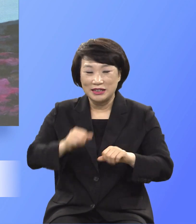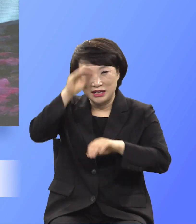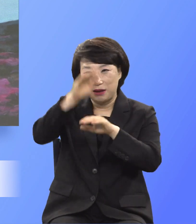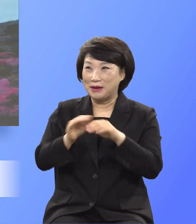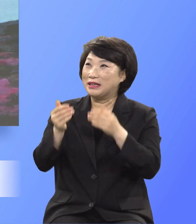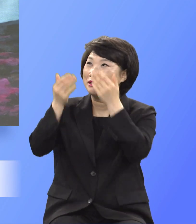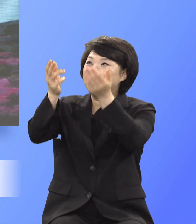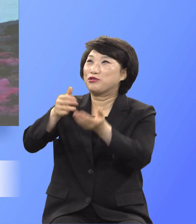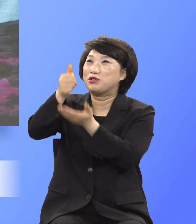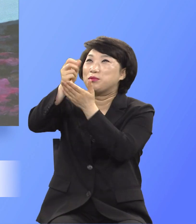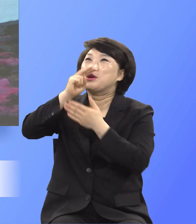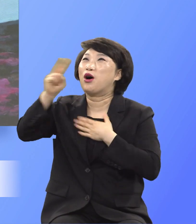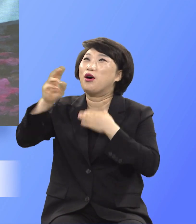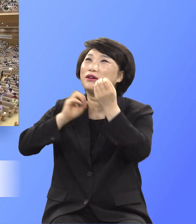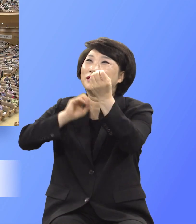보배로운 받으시기를 원합니다